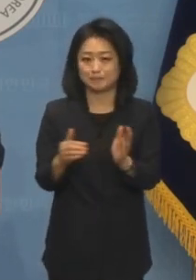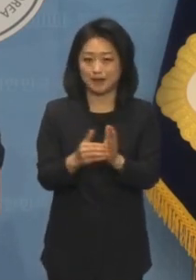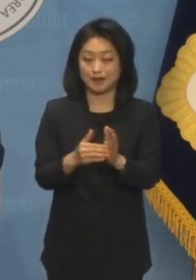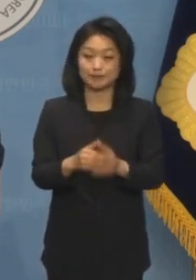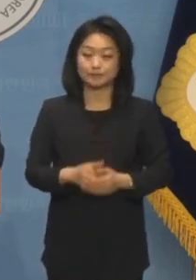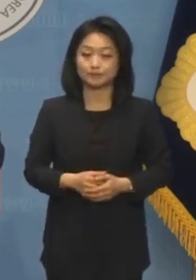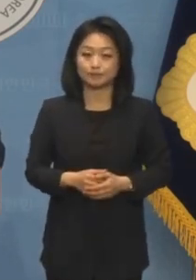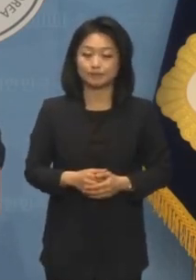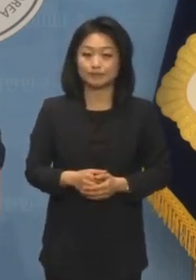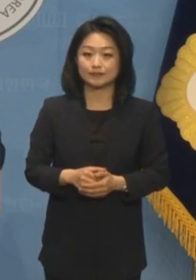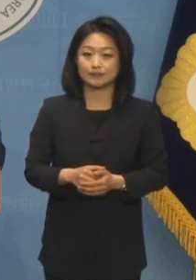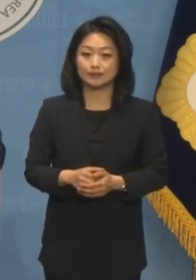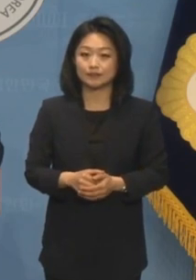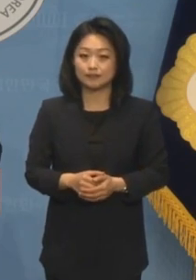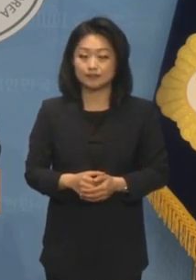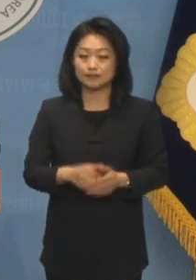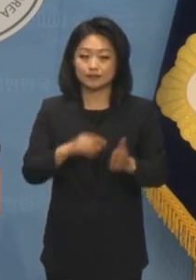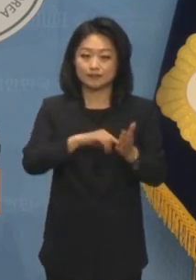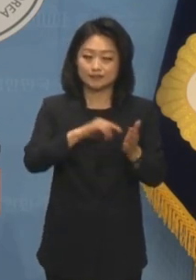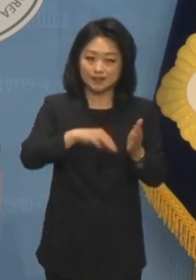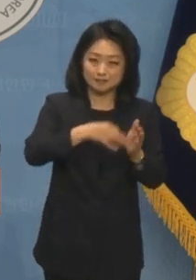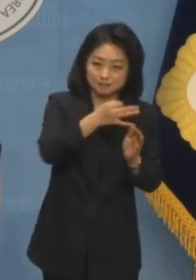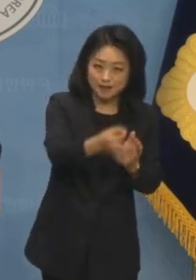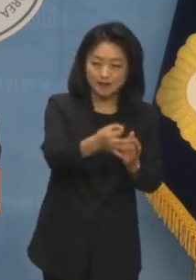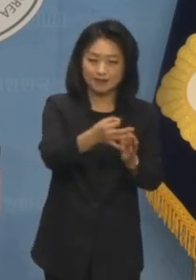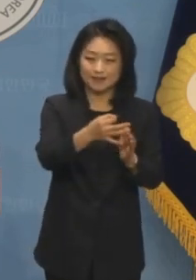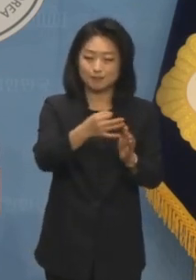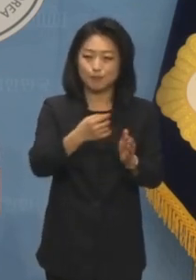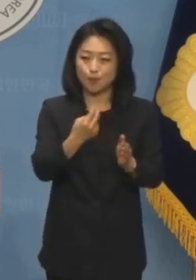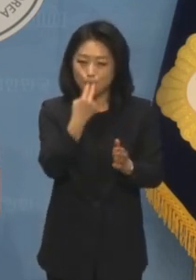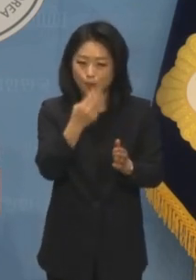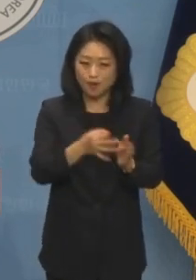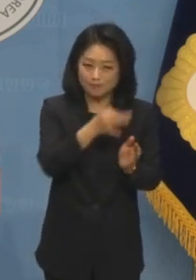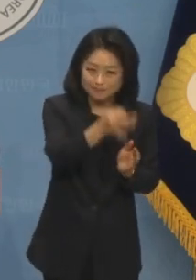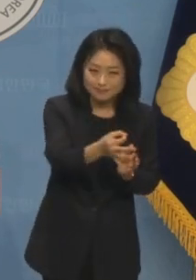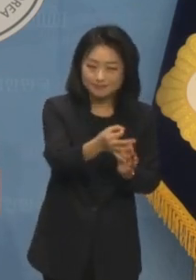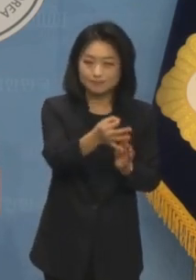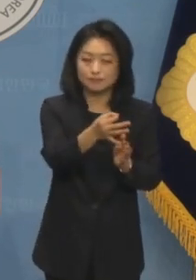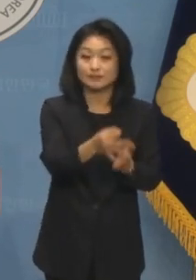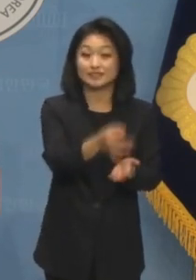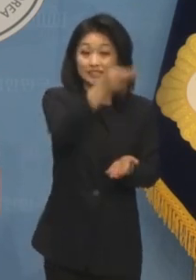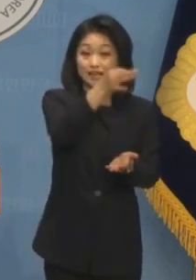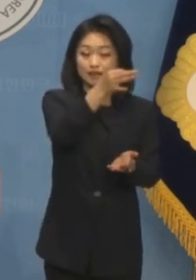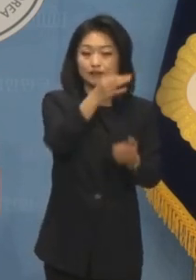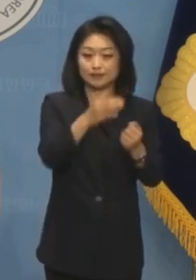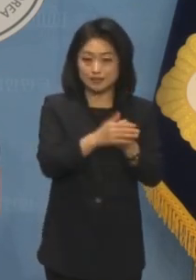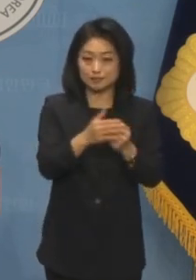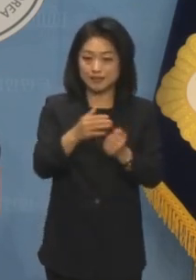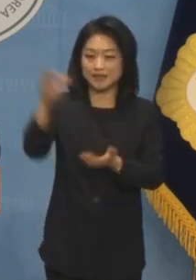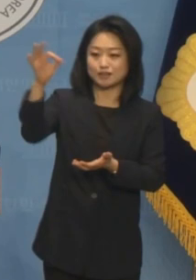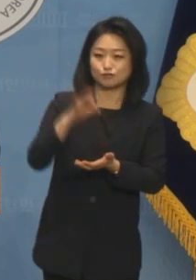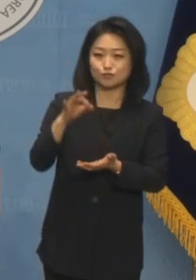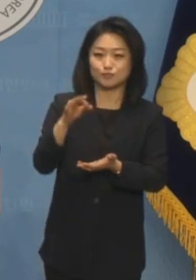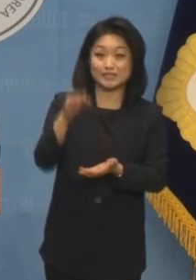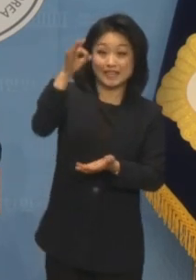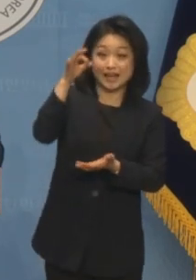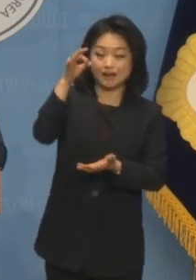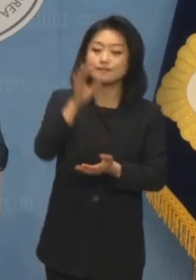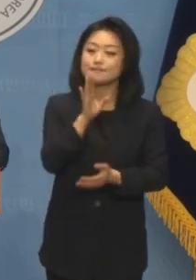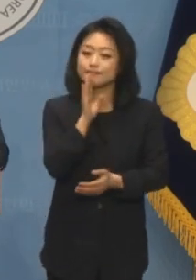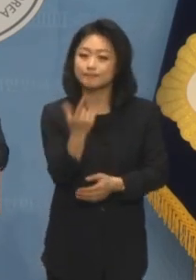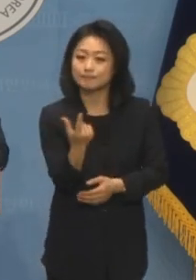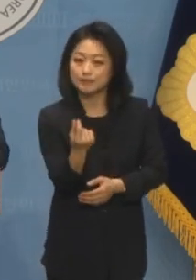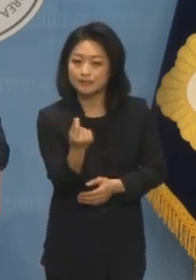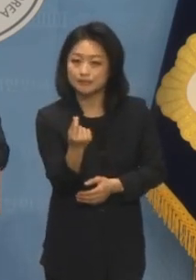재정안정안이든 소득보장안이든 보험료율 인상으로 재정건정성을 일시적으로 확보할 수는 있겠습니다.